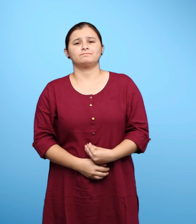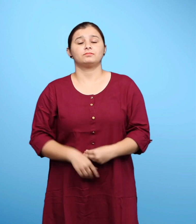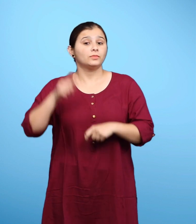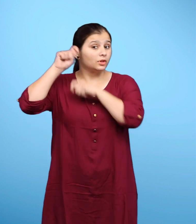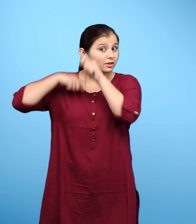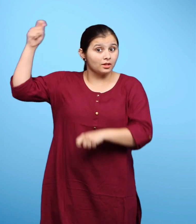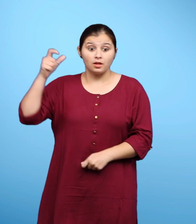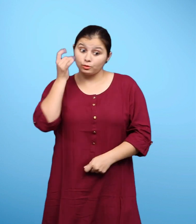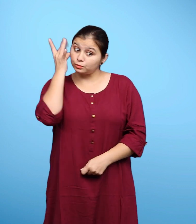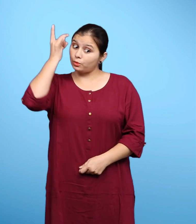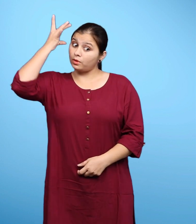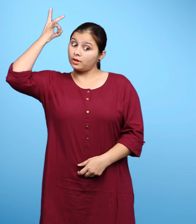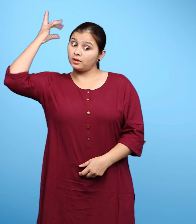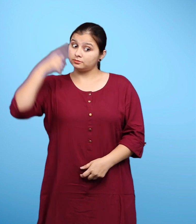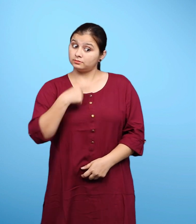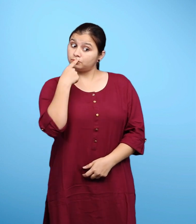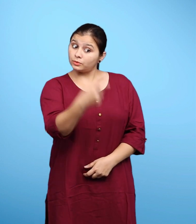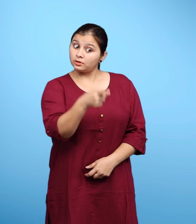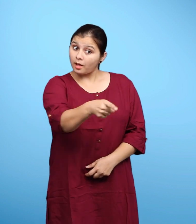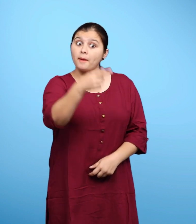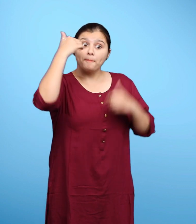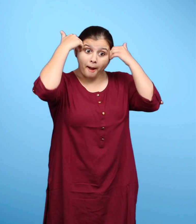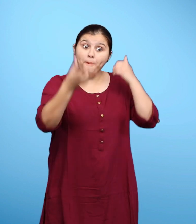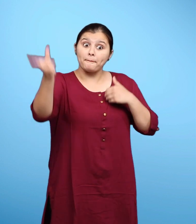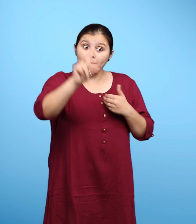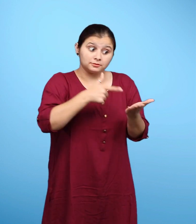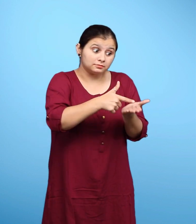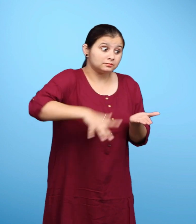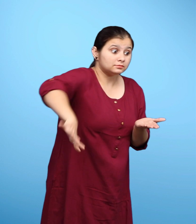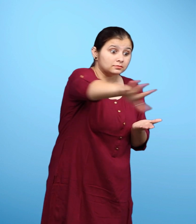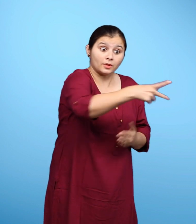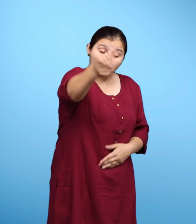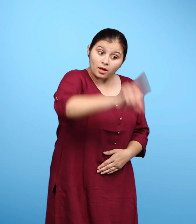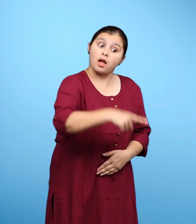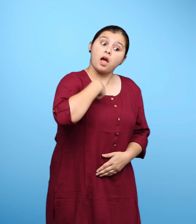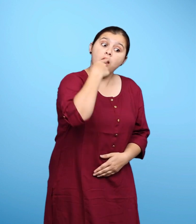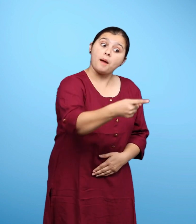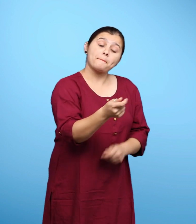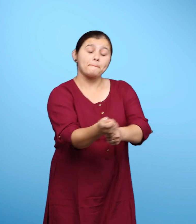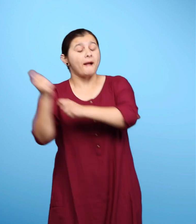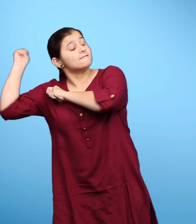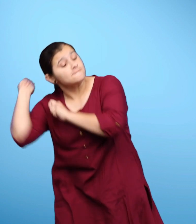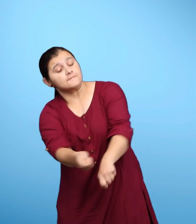किसान गुस्से में गधे से बोलता है तुमने फिर खेत की और मूँ किया तो तेरी जान निकाल लूँगा